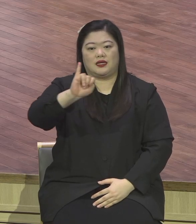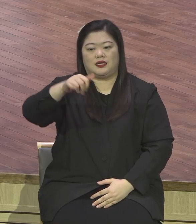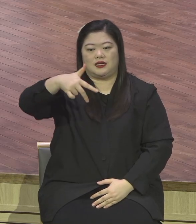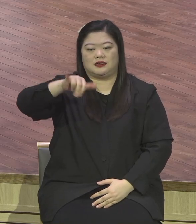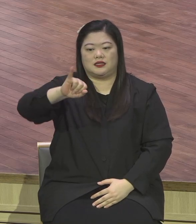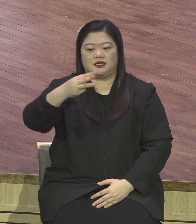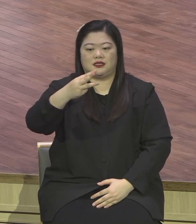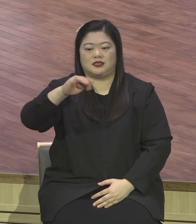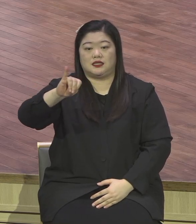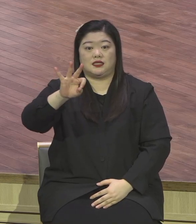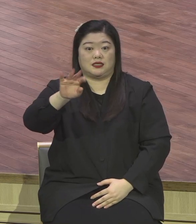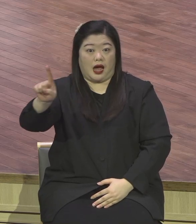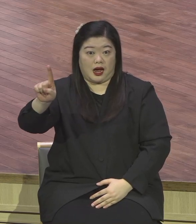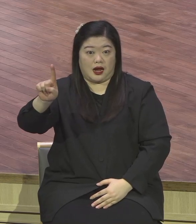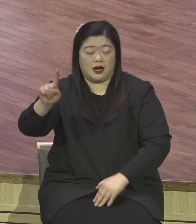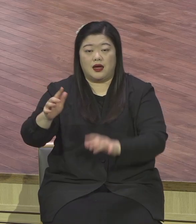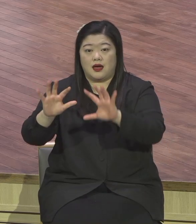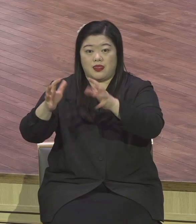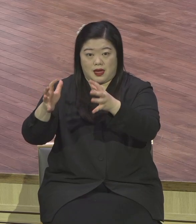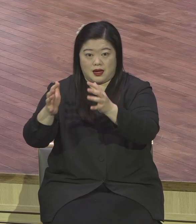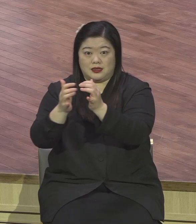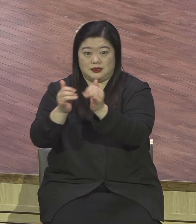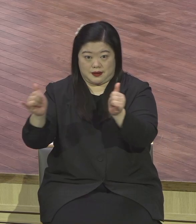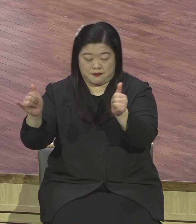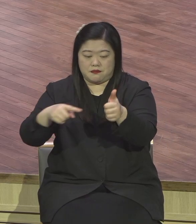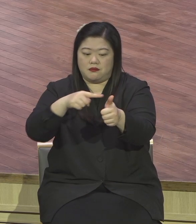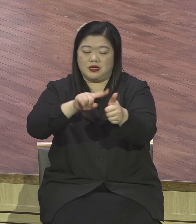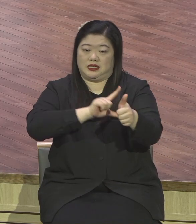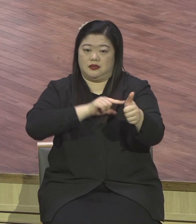시나크라는 분이 만든 곡이에요.